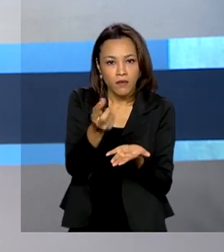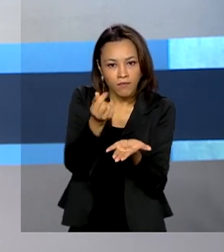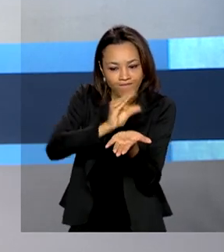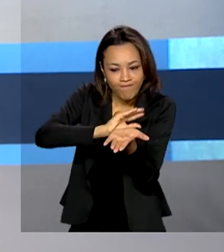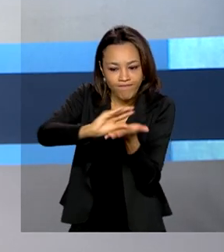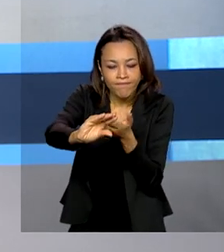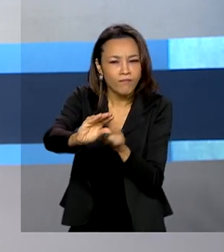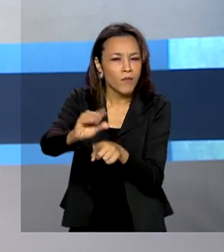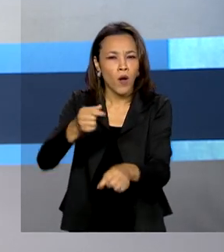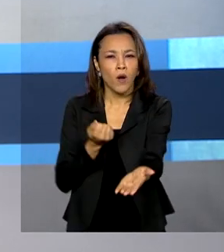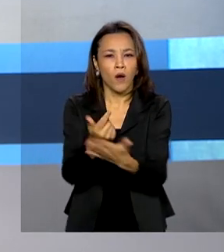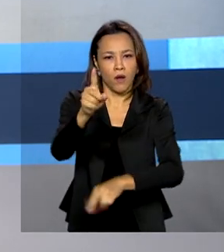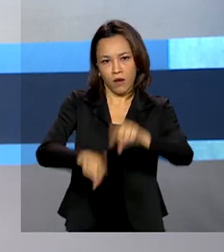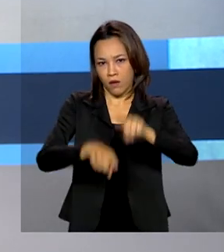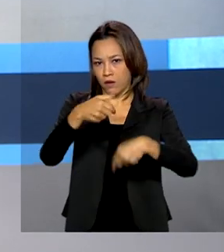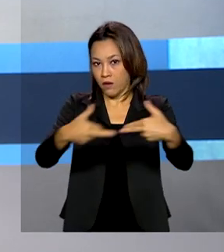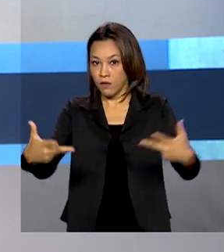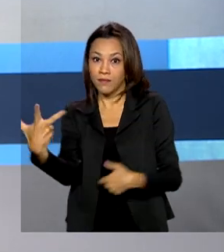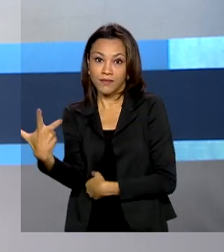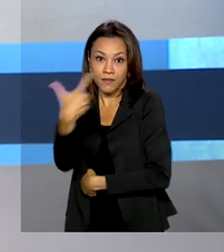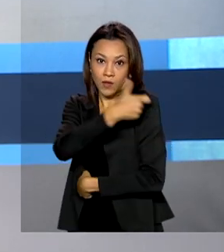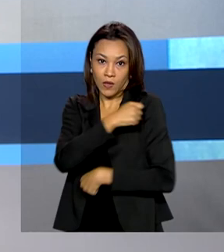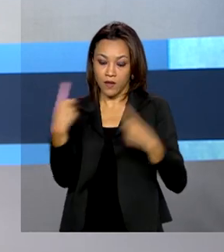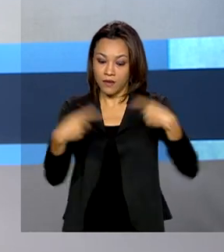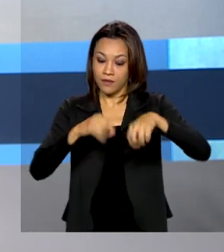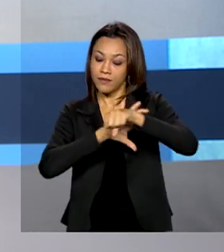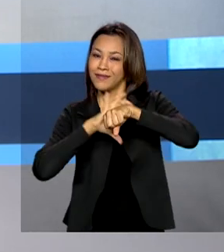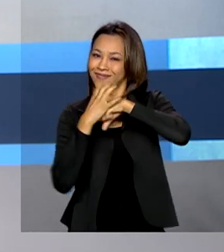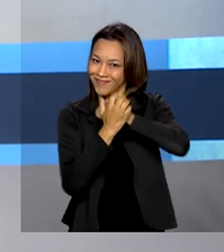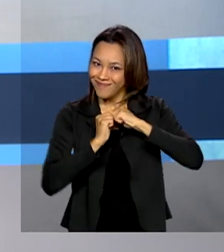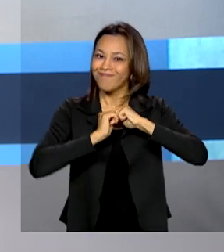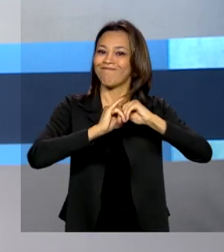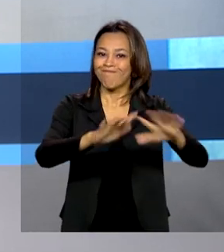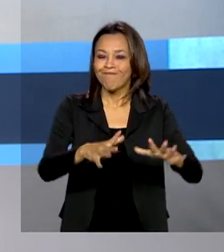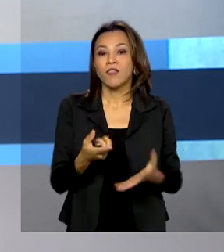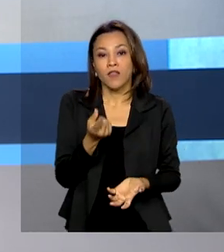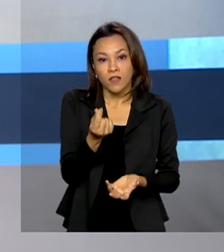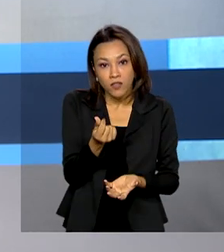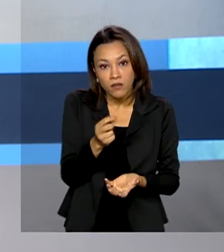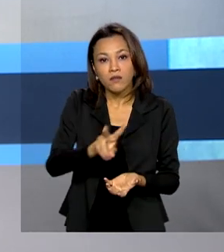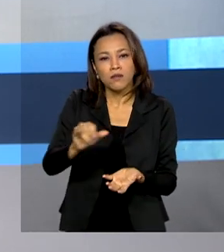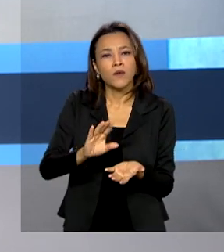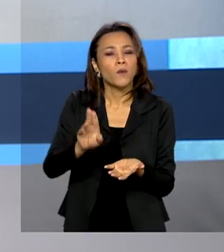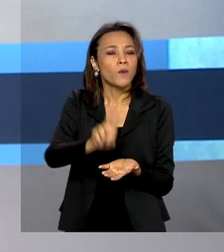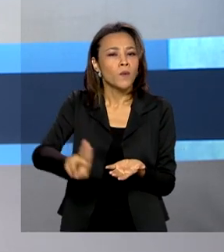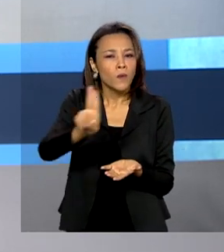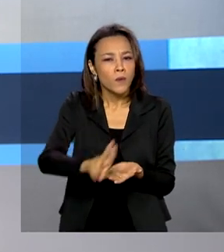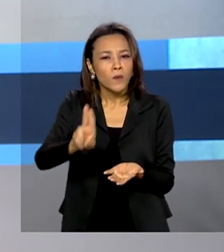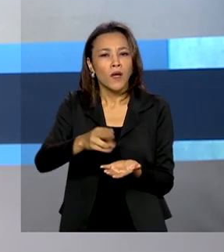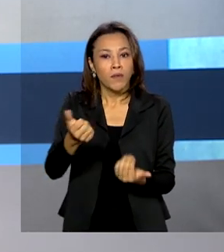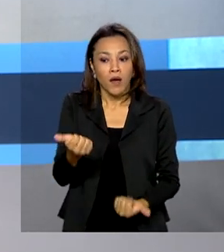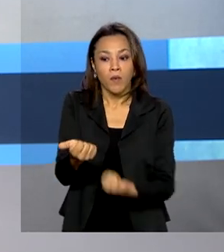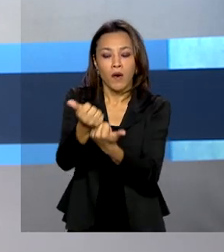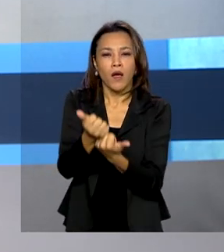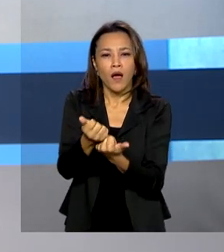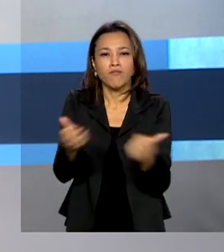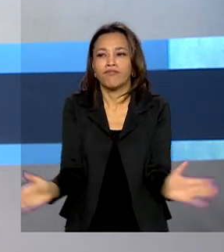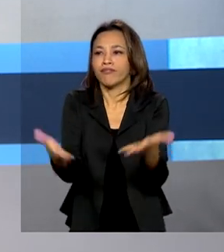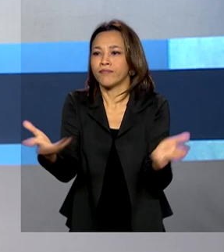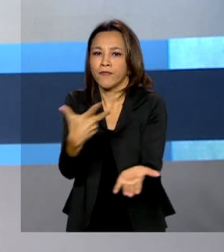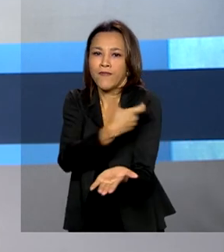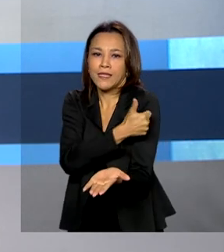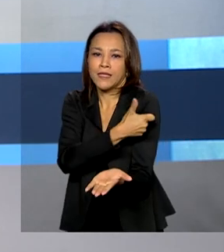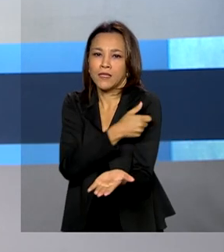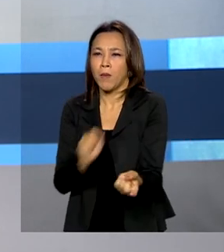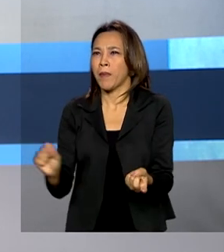para a aquisição de vacinas contra a Covid. Os recursos também serão utilizados para custear a campanha de vacinação em todo o Brasil,